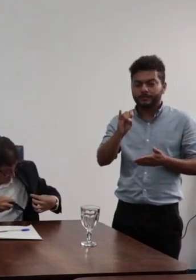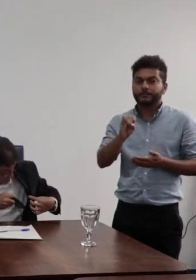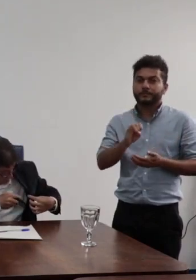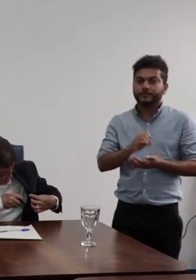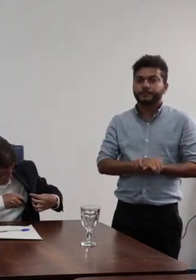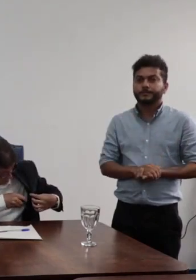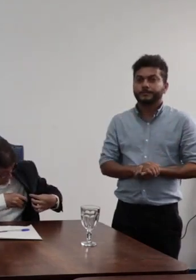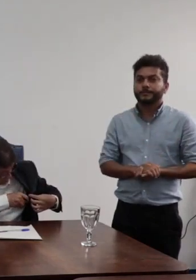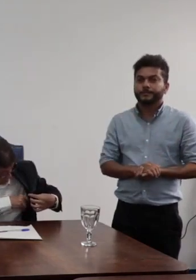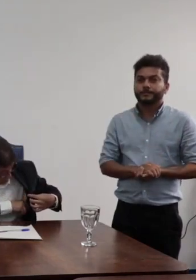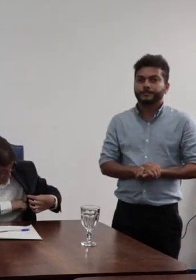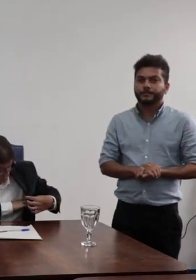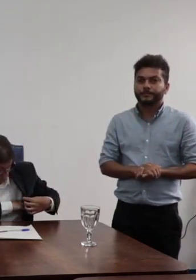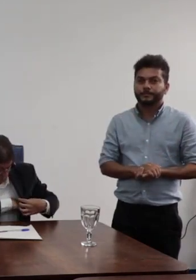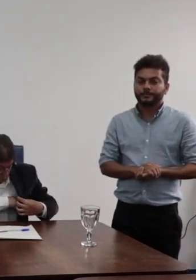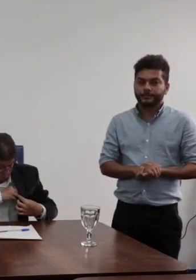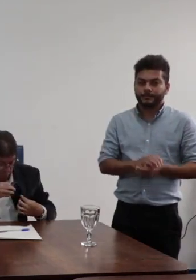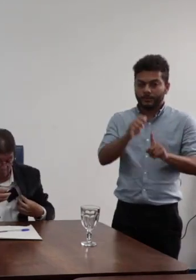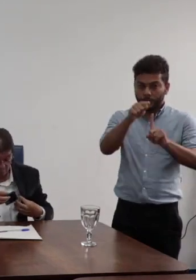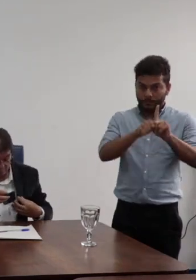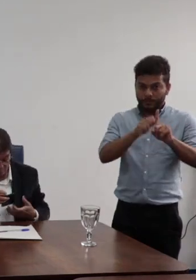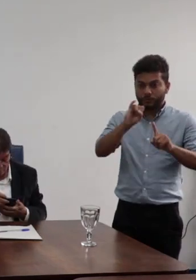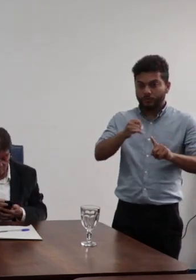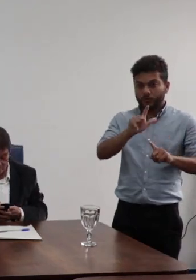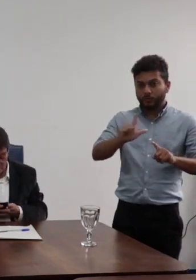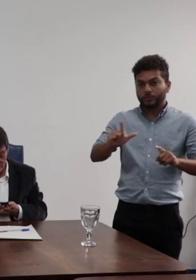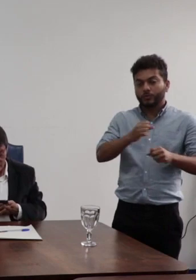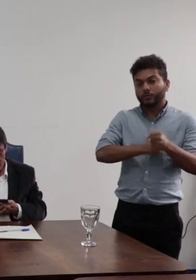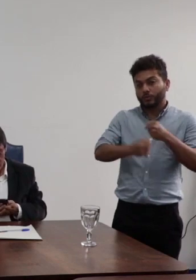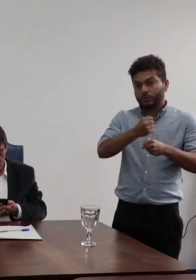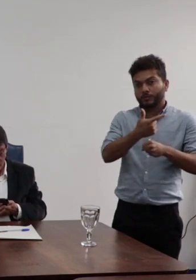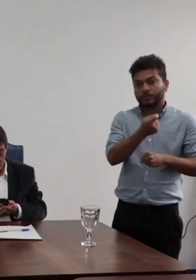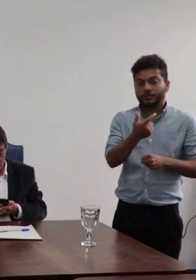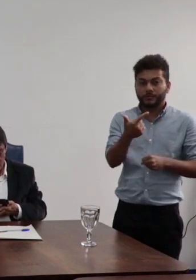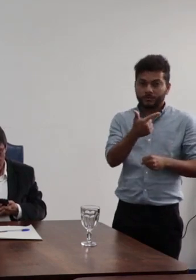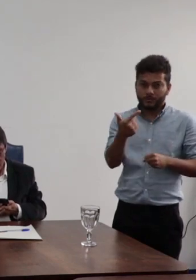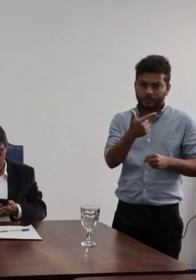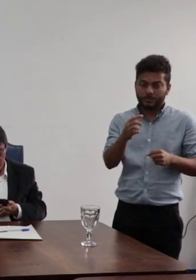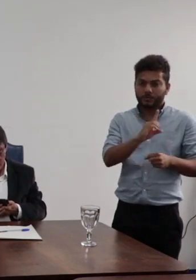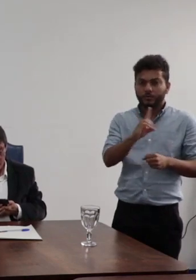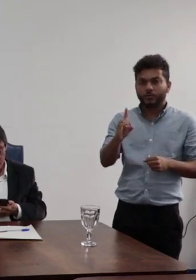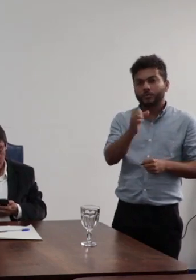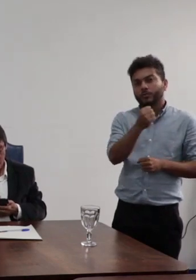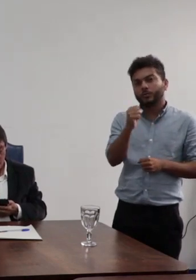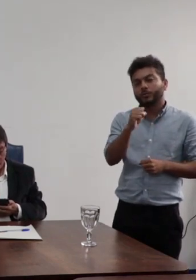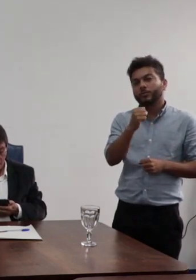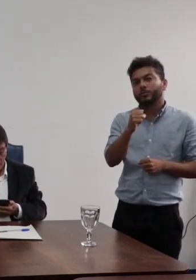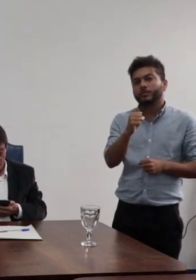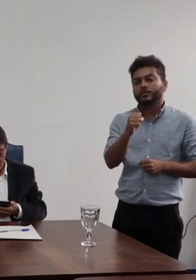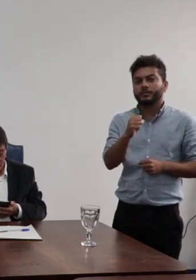e, a partir do mês de julho de 2022, mais propriamente no dia 8 e 27, foram